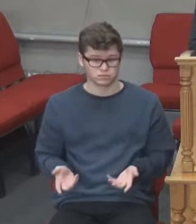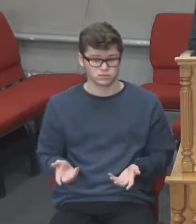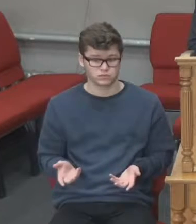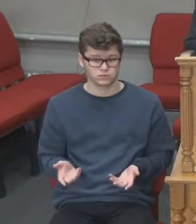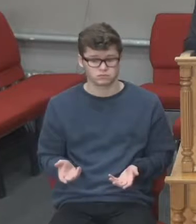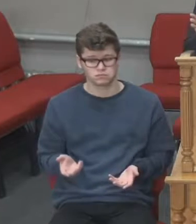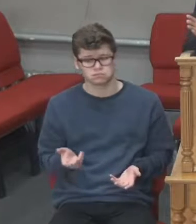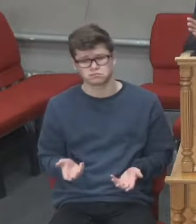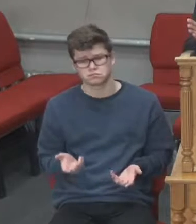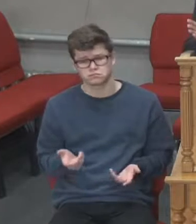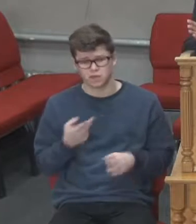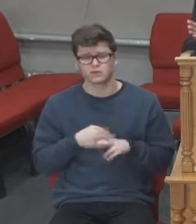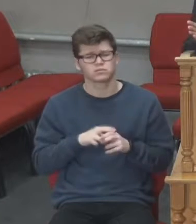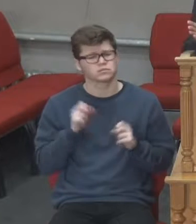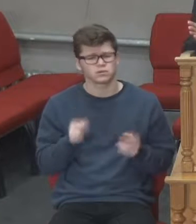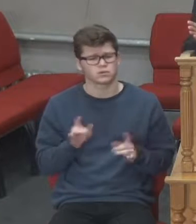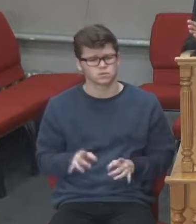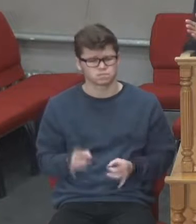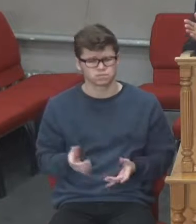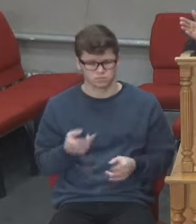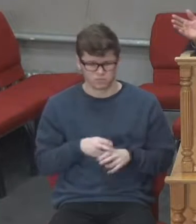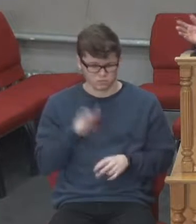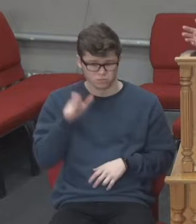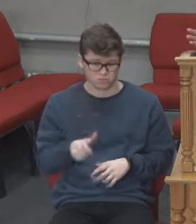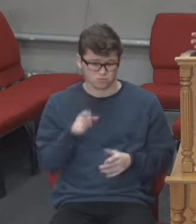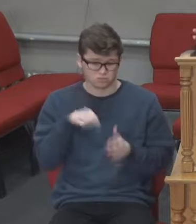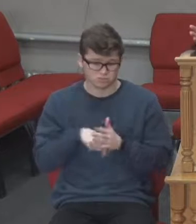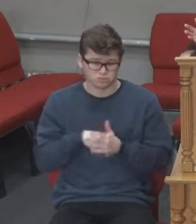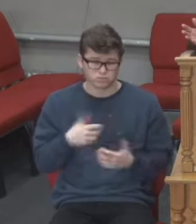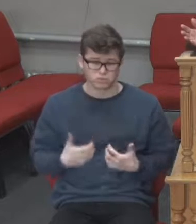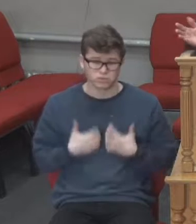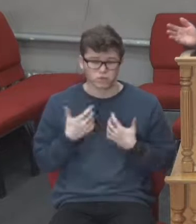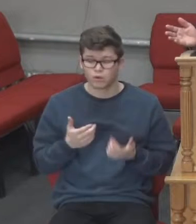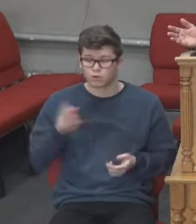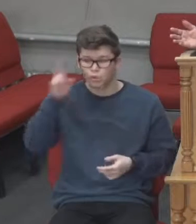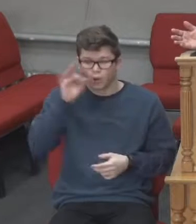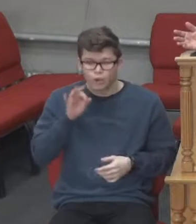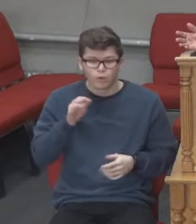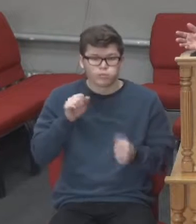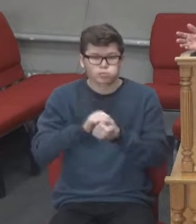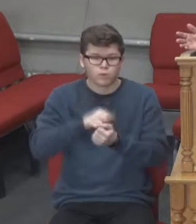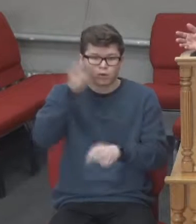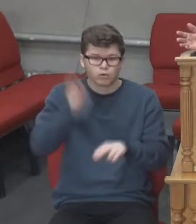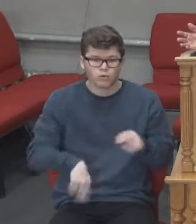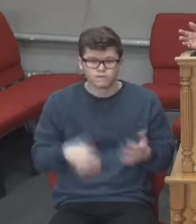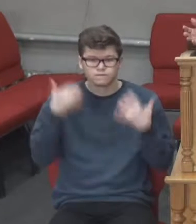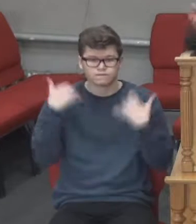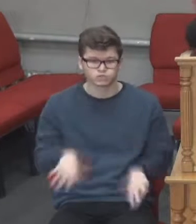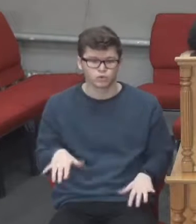І це є пандемія, це є страх. Що буде, як закінчиться туалетний папір? Як ми жить будемо?